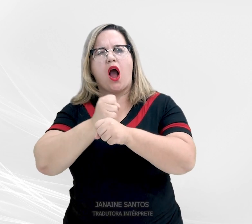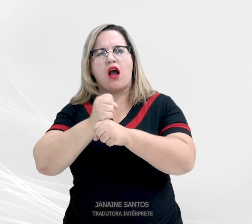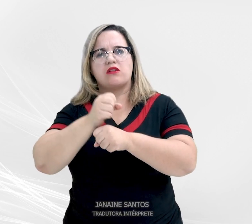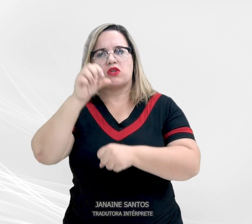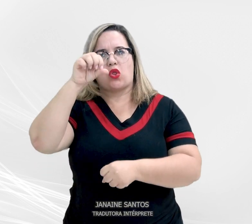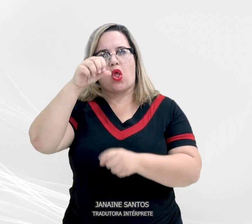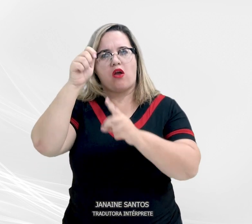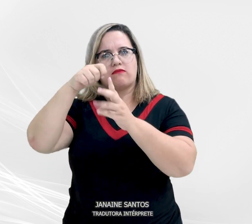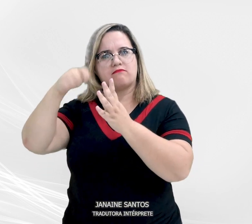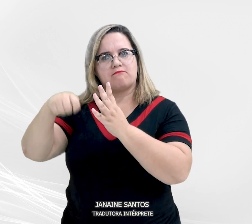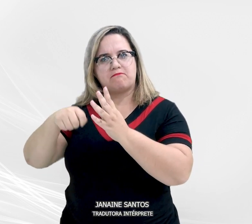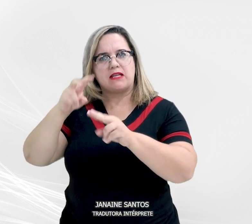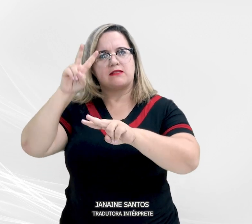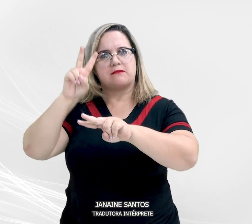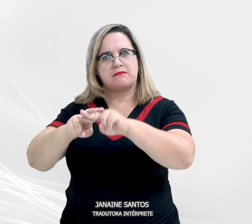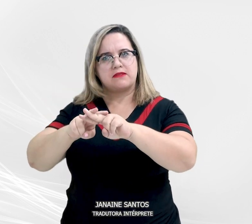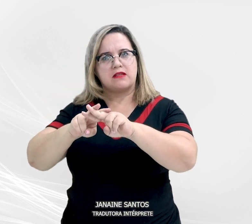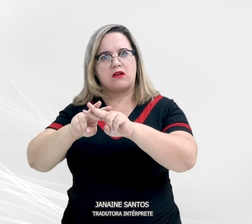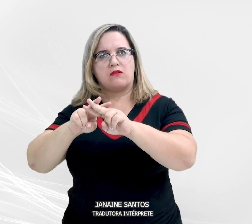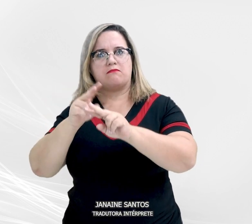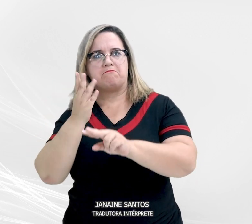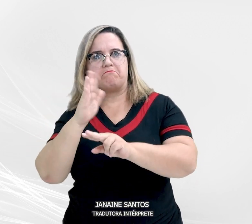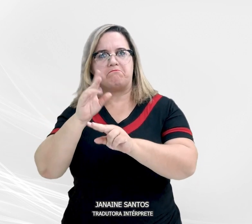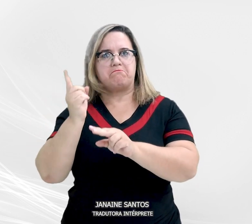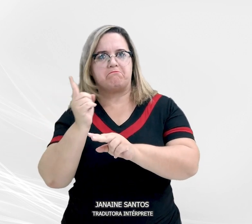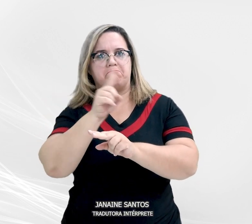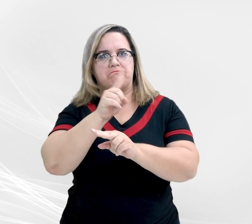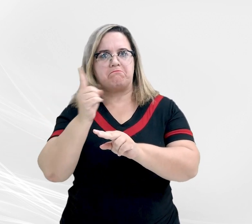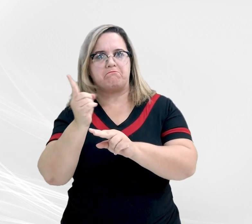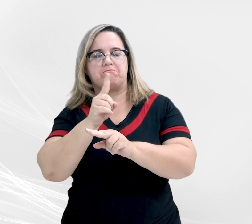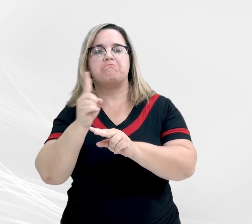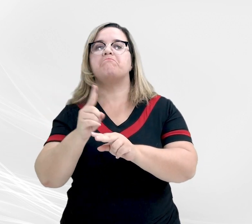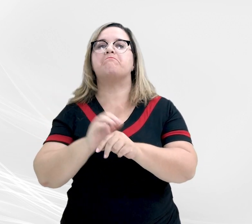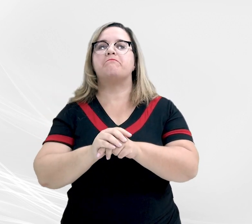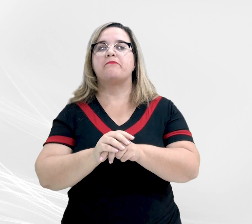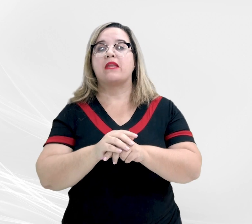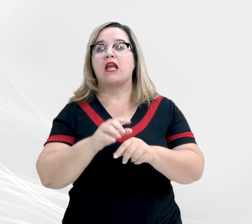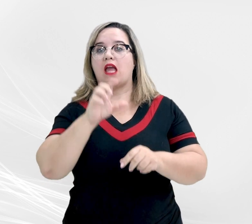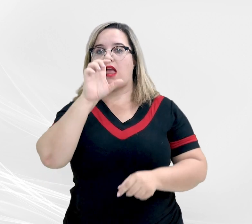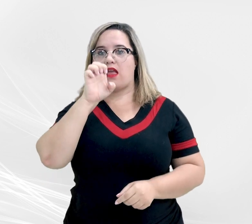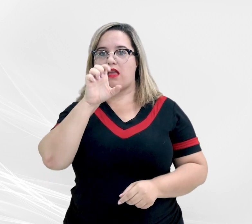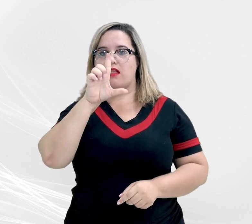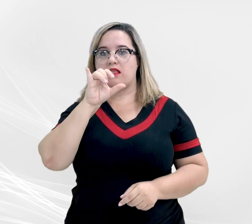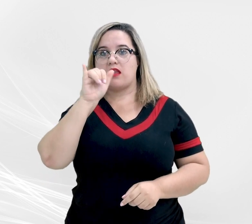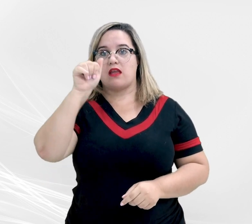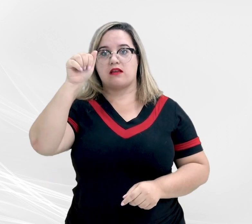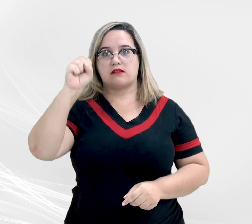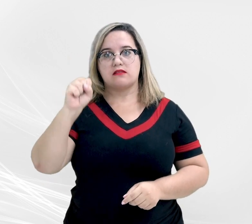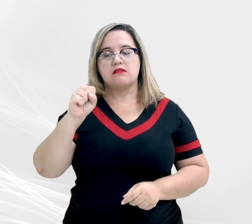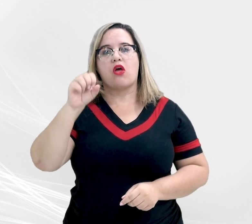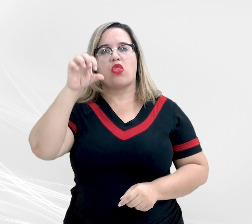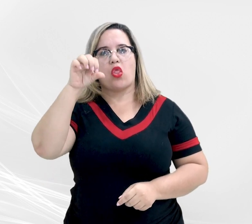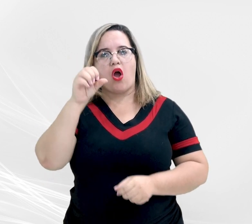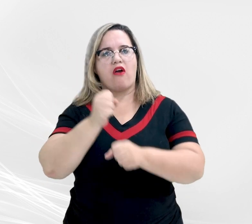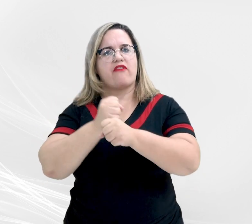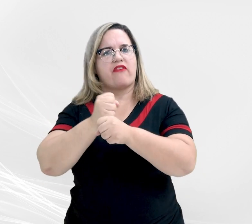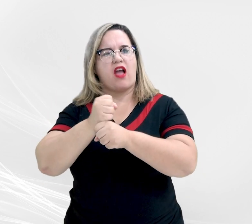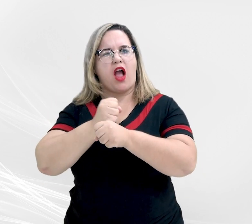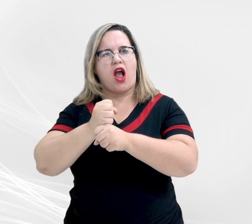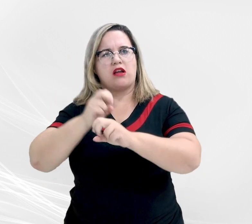semiaberto e Elias Batista Ramos a 8 anos e 6 meses em regime fechado pelo homicídio